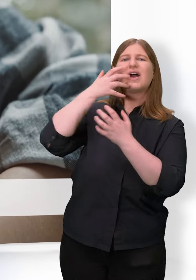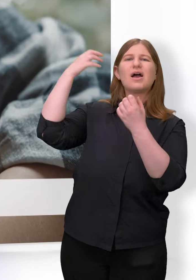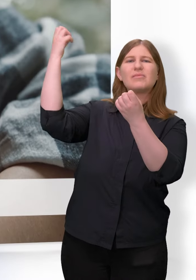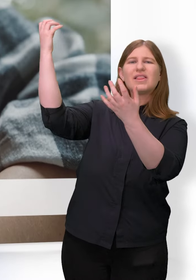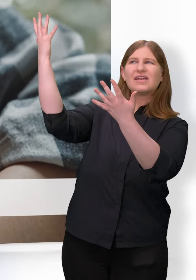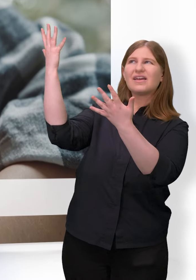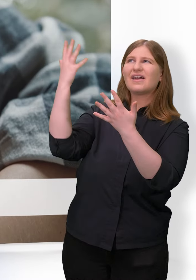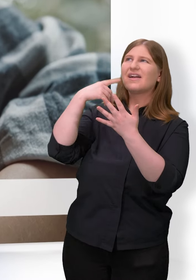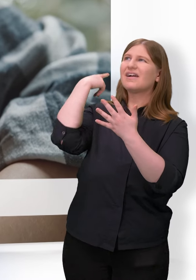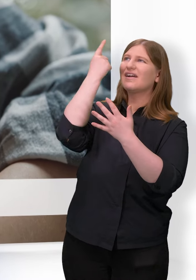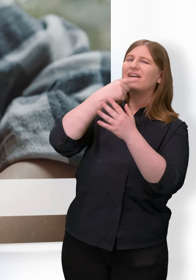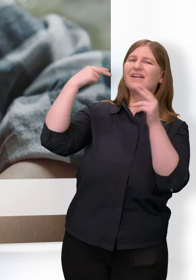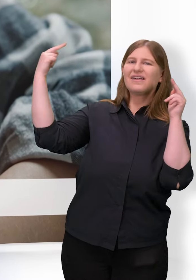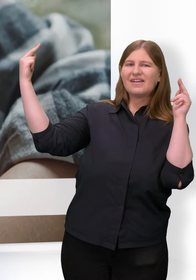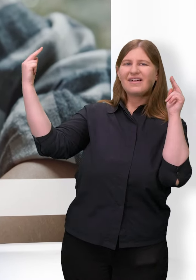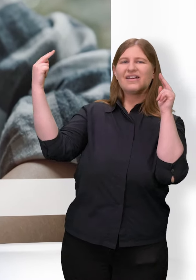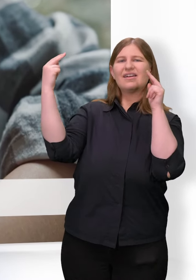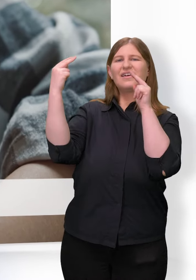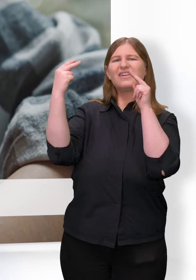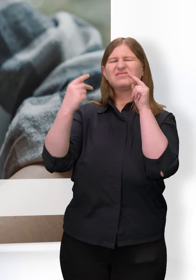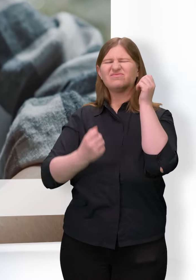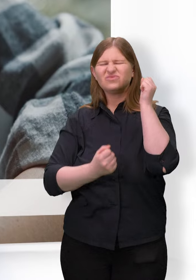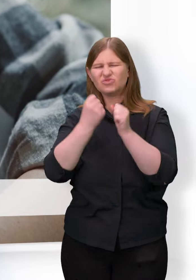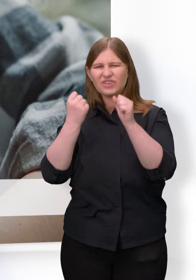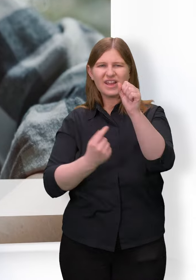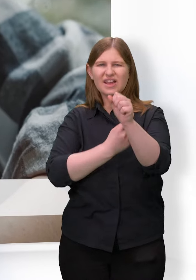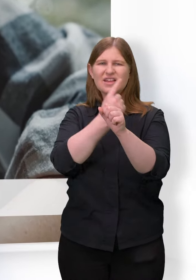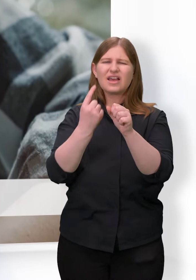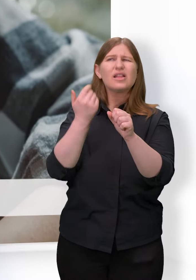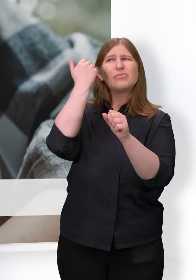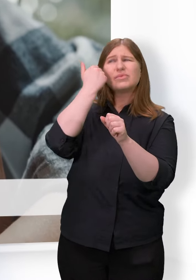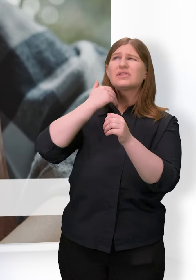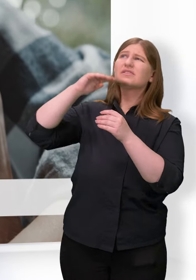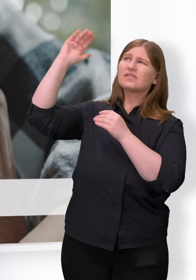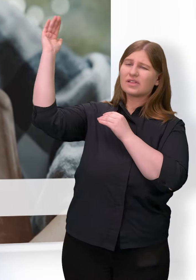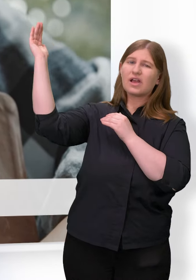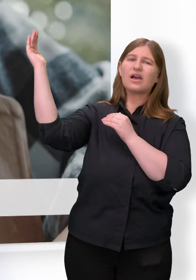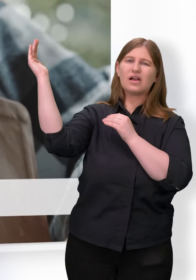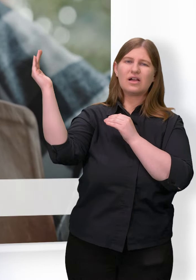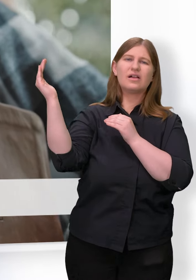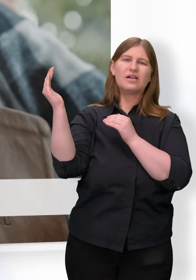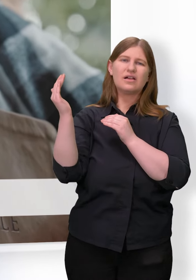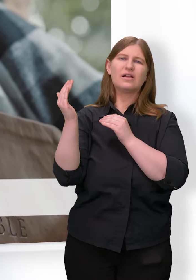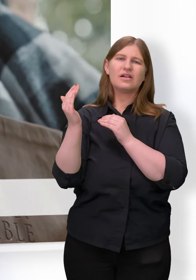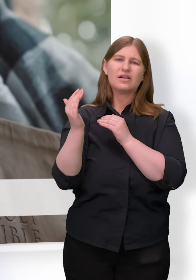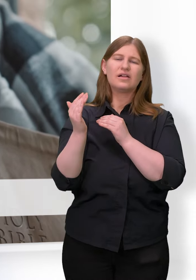Wärme und Licht im Angesicht, sei nahe in schweren